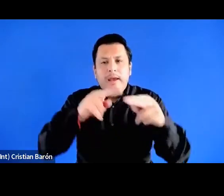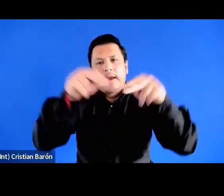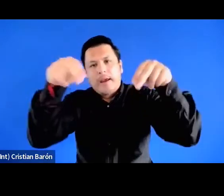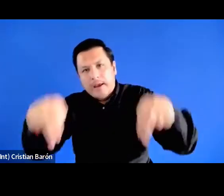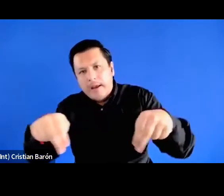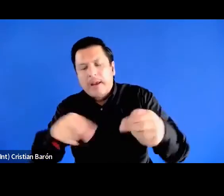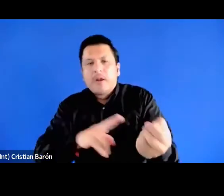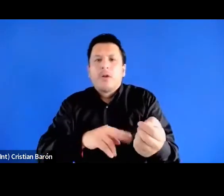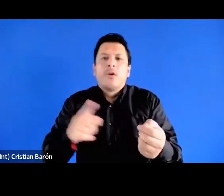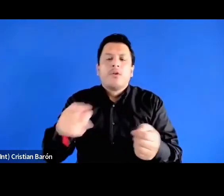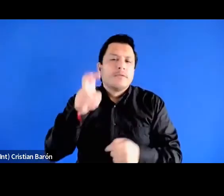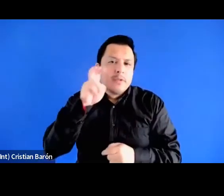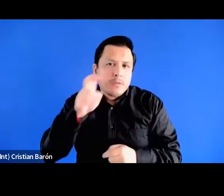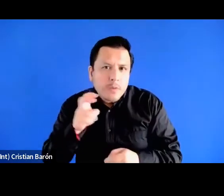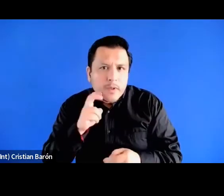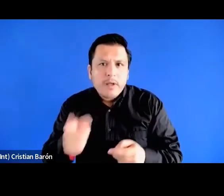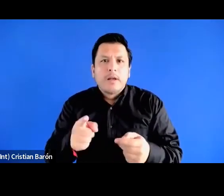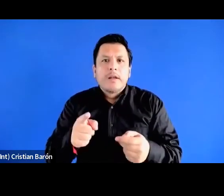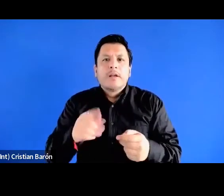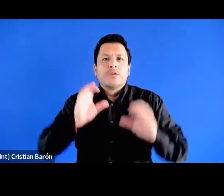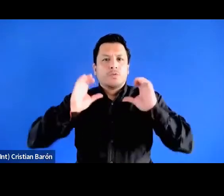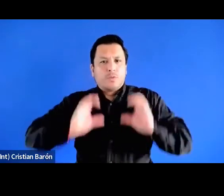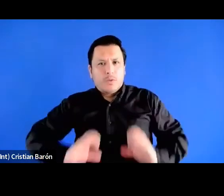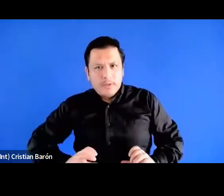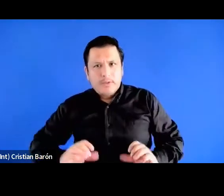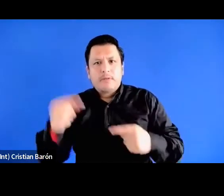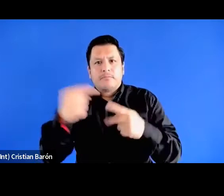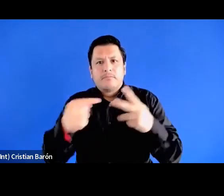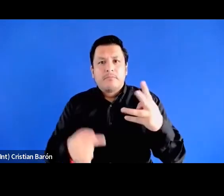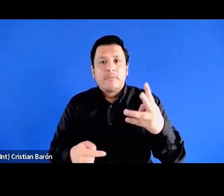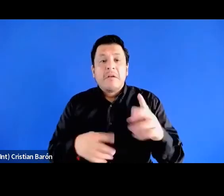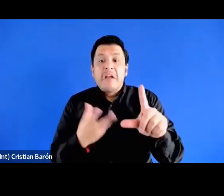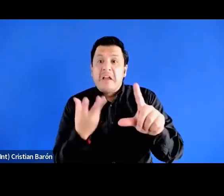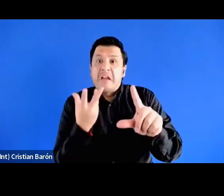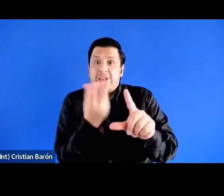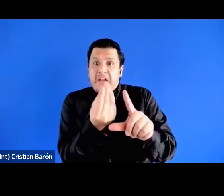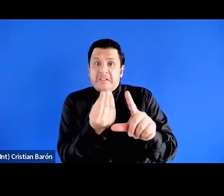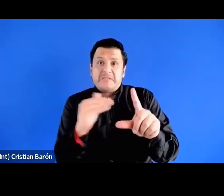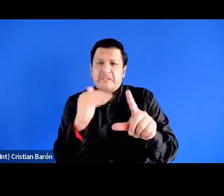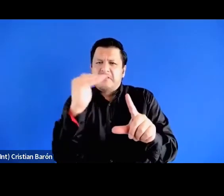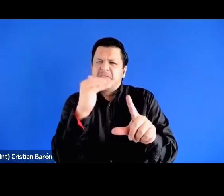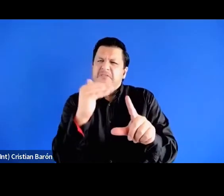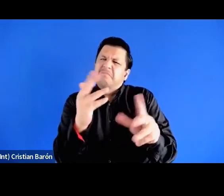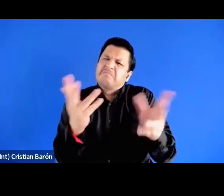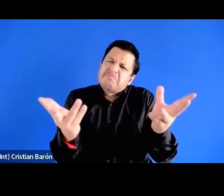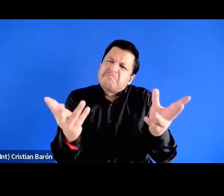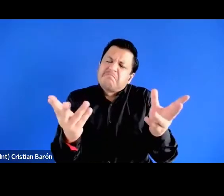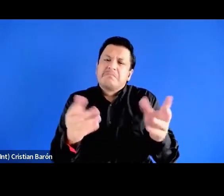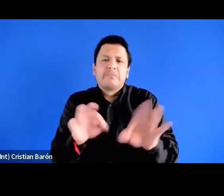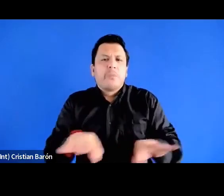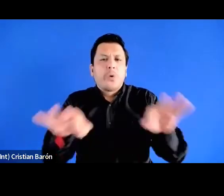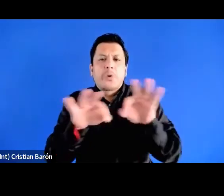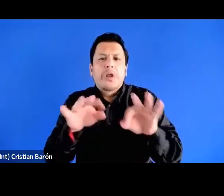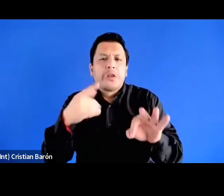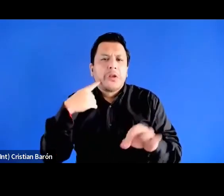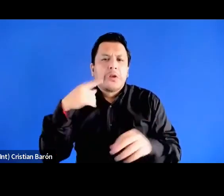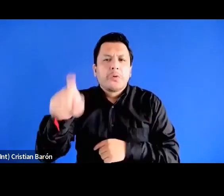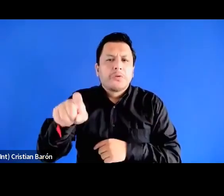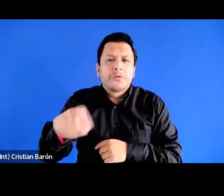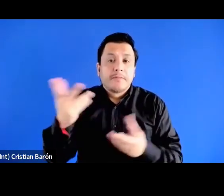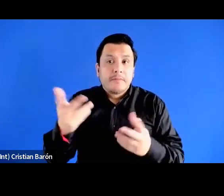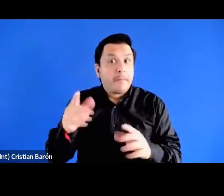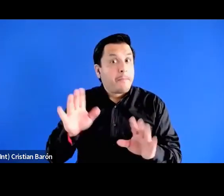sexualidad la ciudadanía y parecería que la clase ya no tenía como mucho sentido en términos de análisis sin